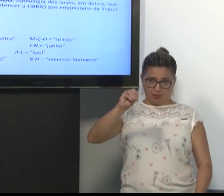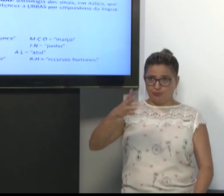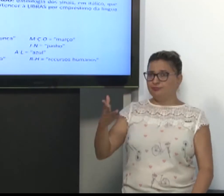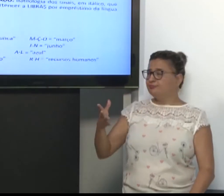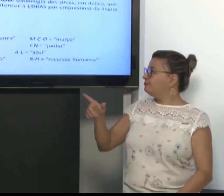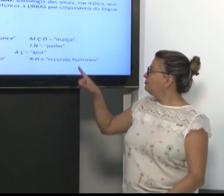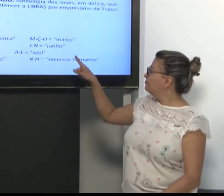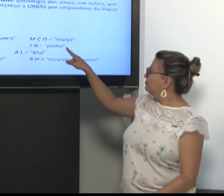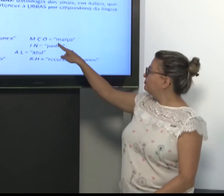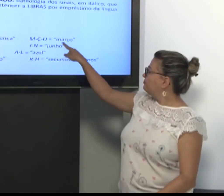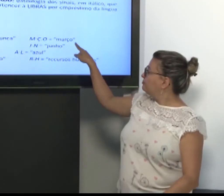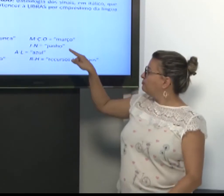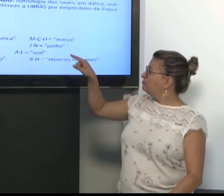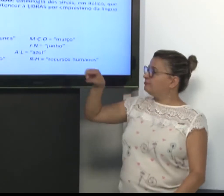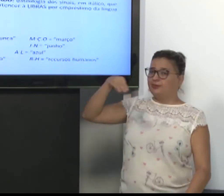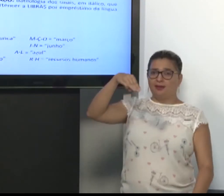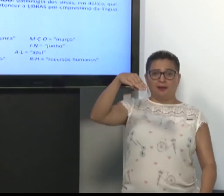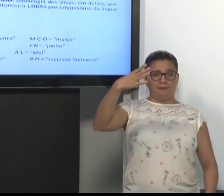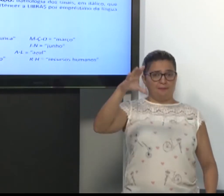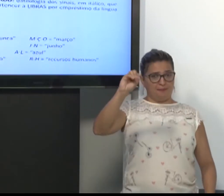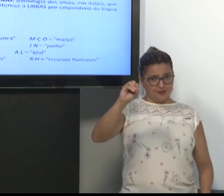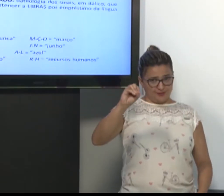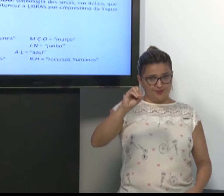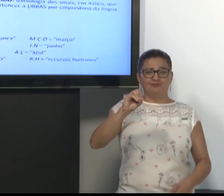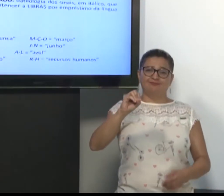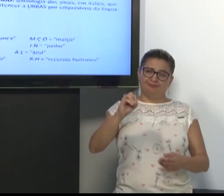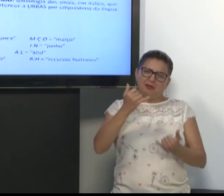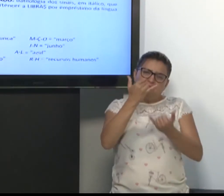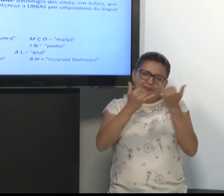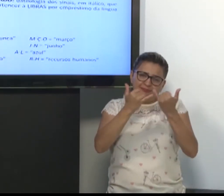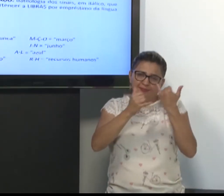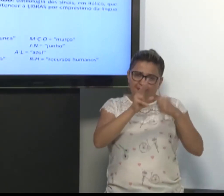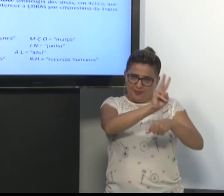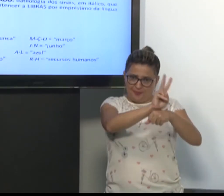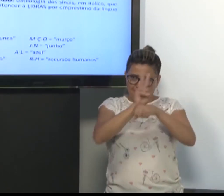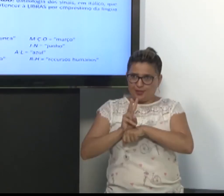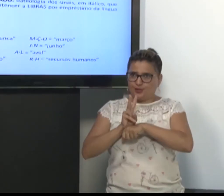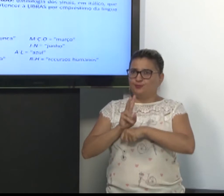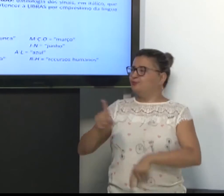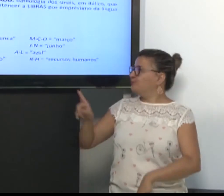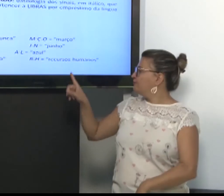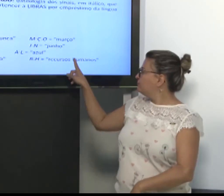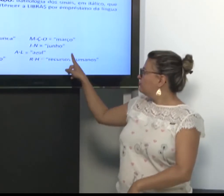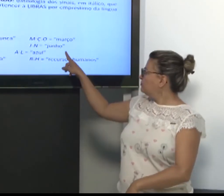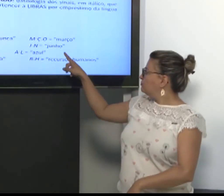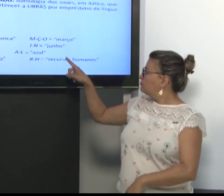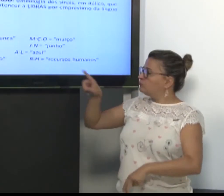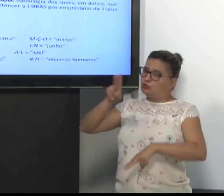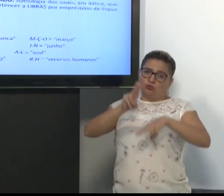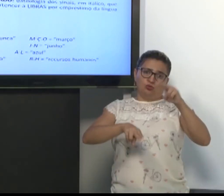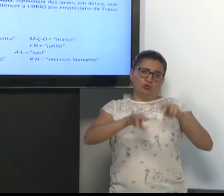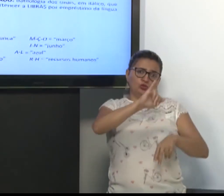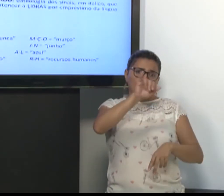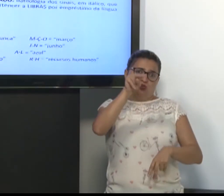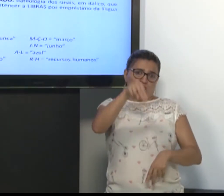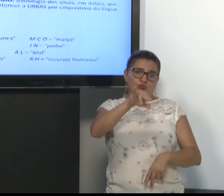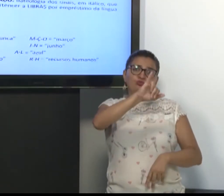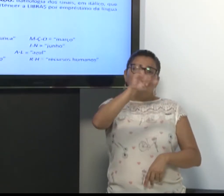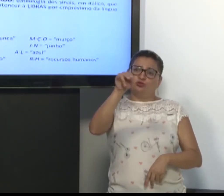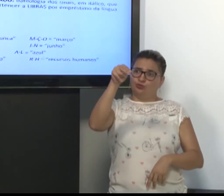Março. Então, é um empréstimo também. Junho. JN. Nós em Minas